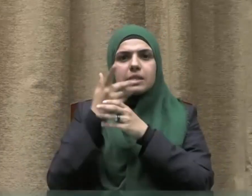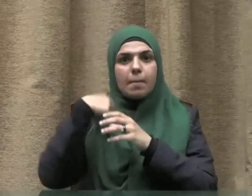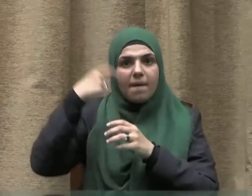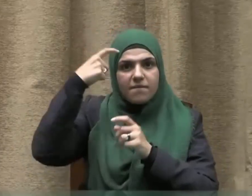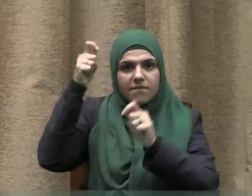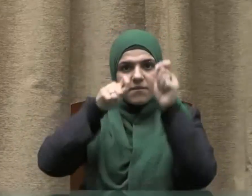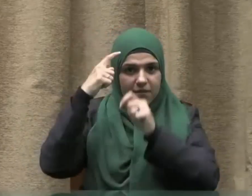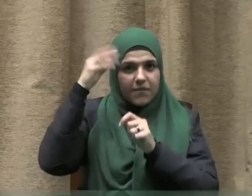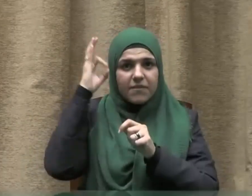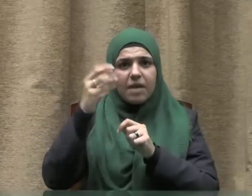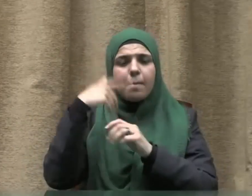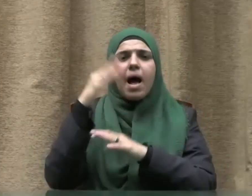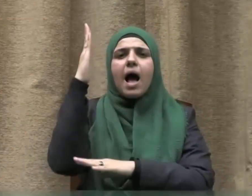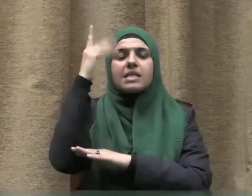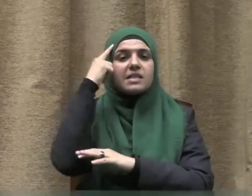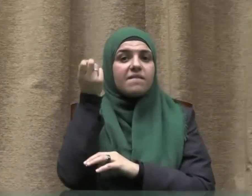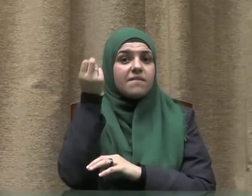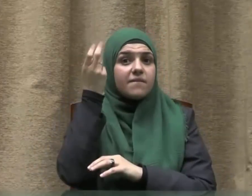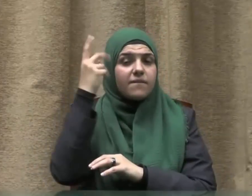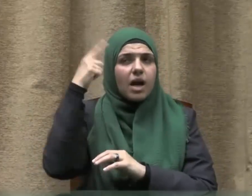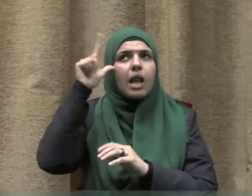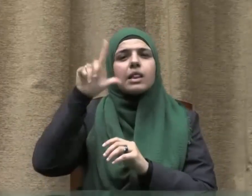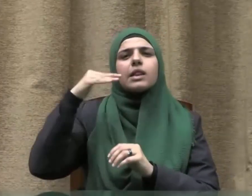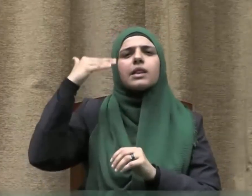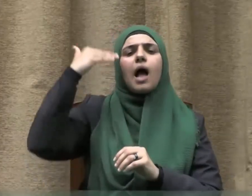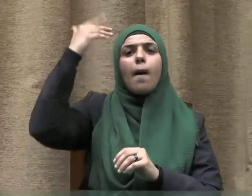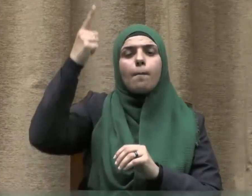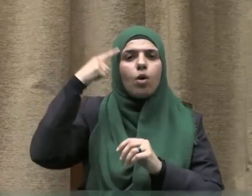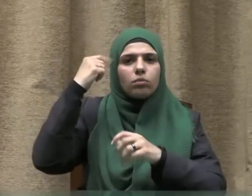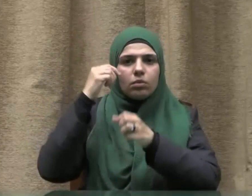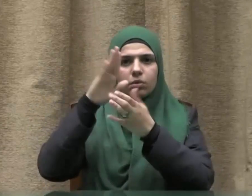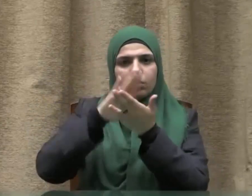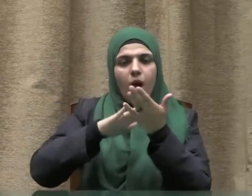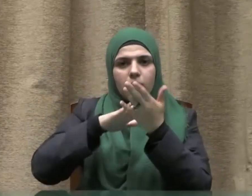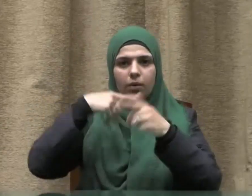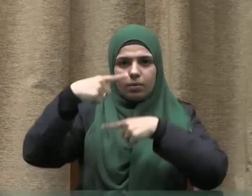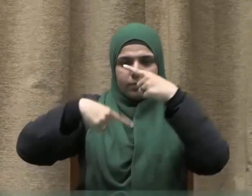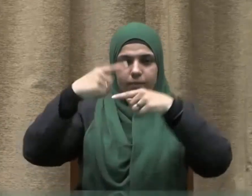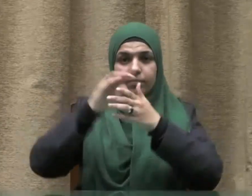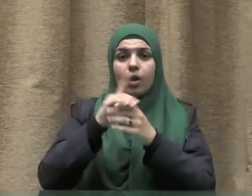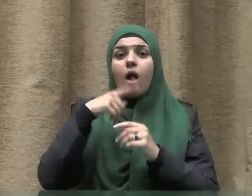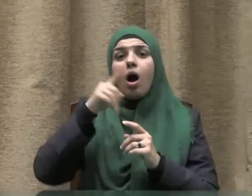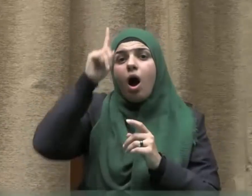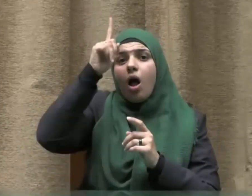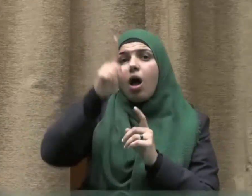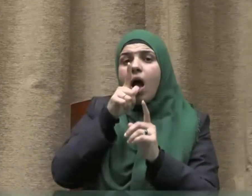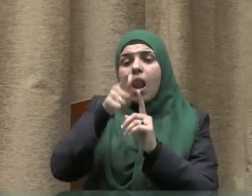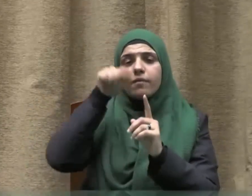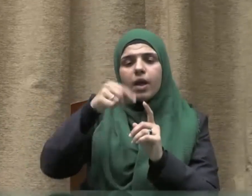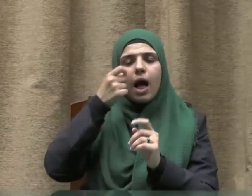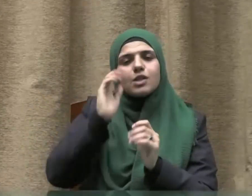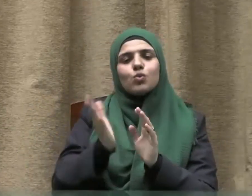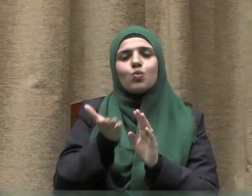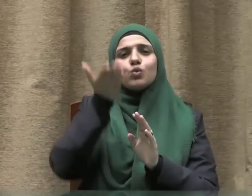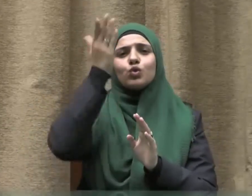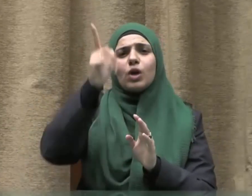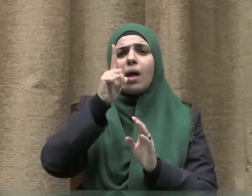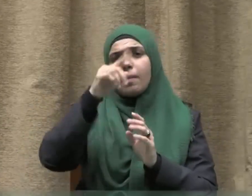التكليف وأساس الفكر والتأمل والتدبر ولقد نعى الله عز وجل على من